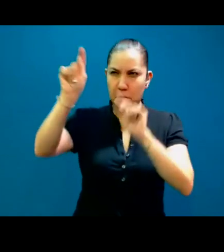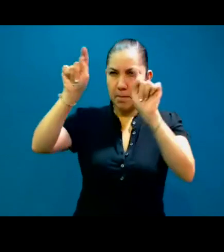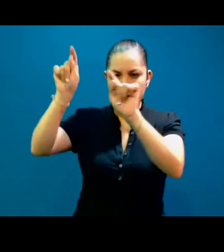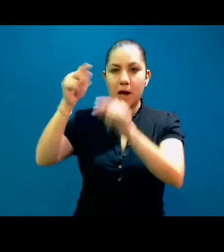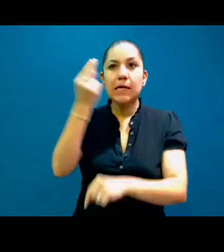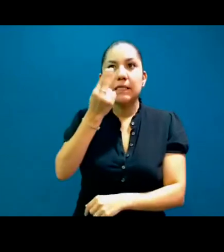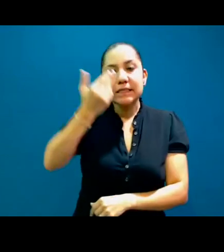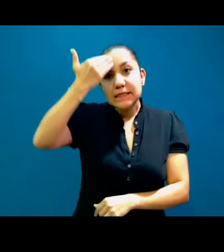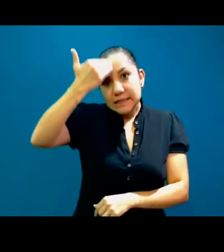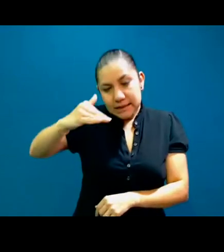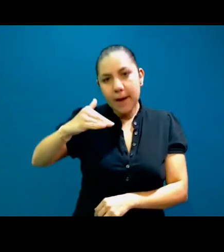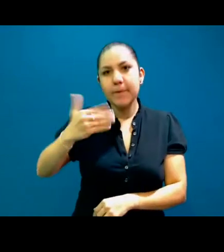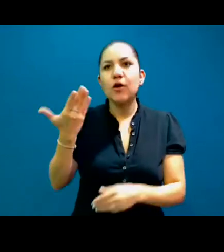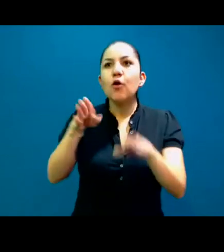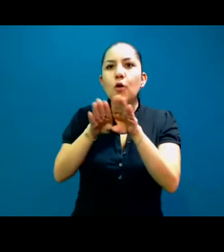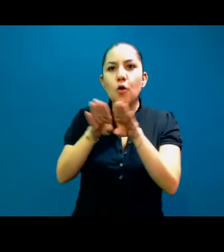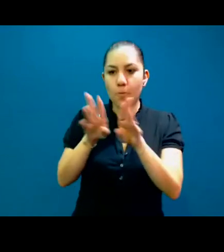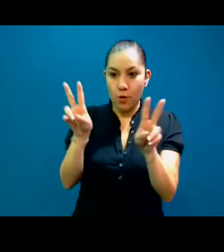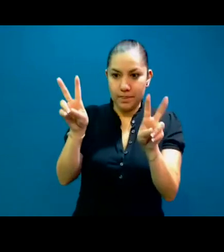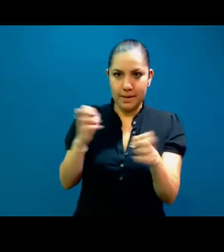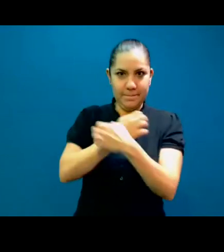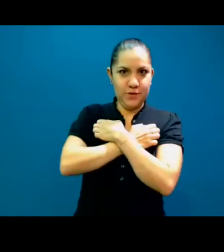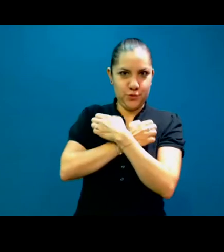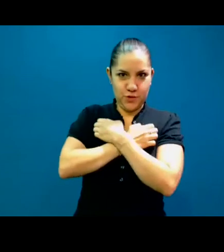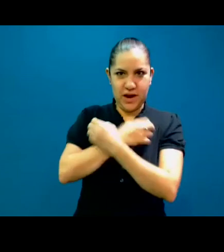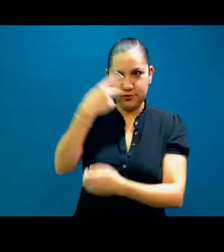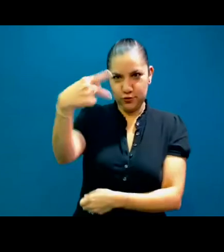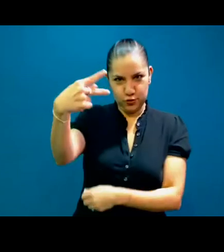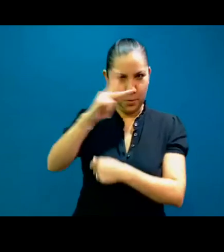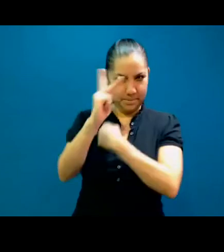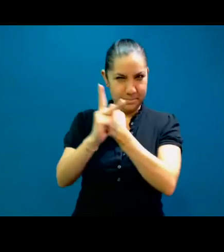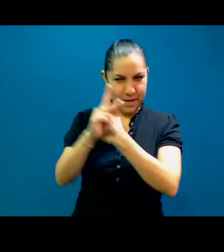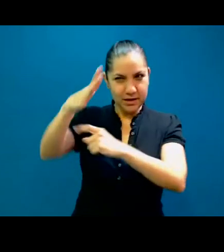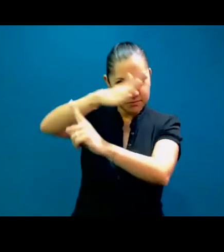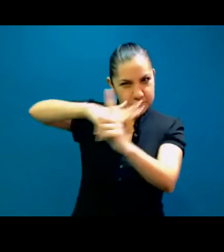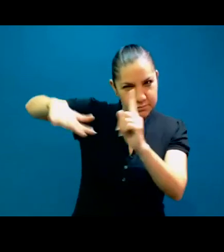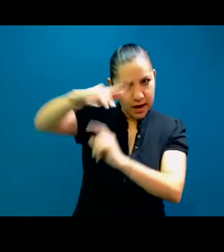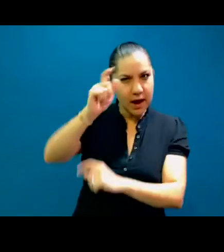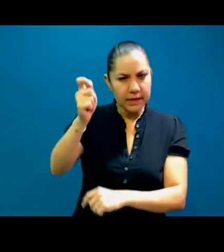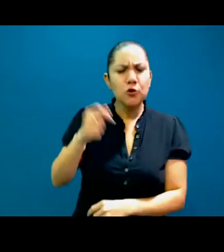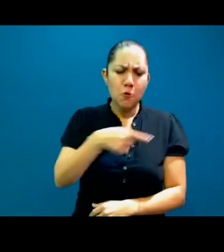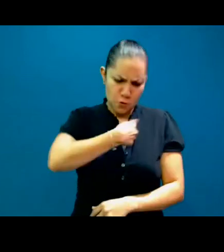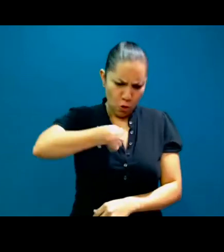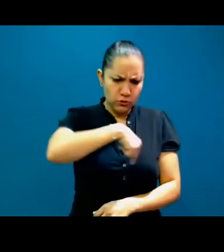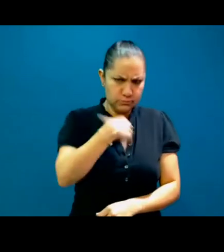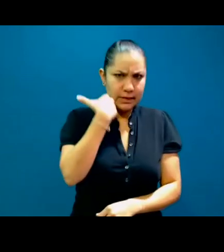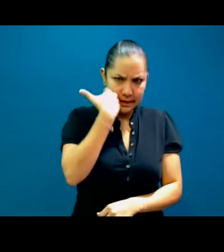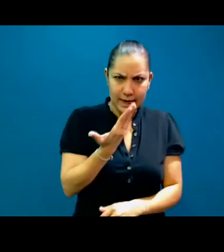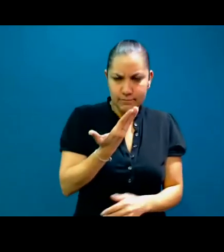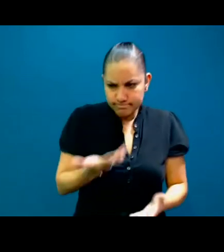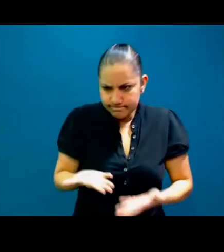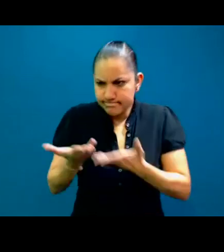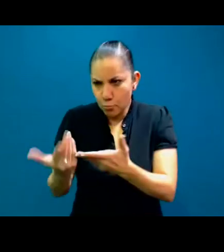el sistema educativo aquí en Estados Unidos para poder proveer un servicio mejor, de mejor calidad.